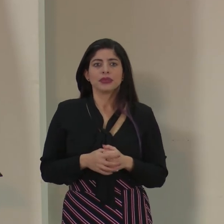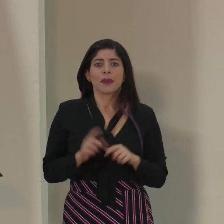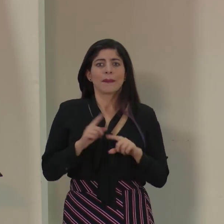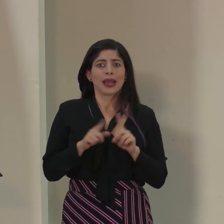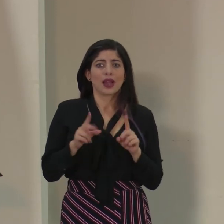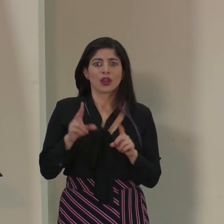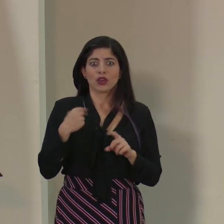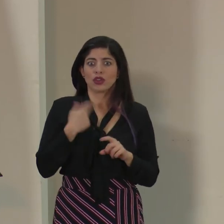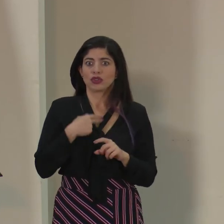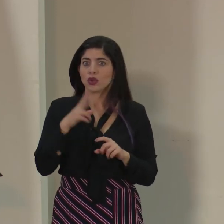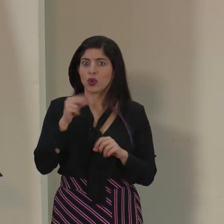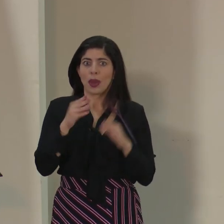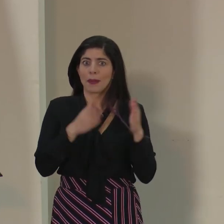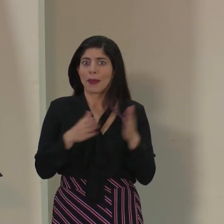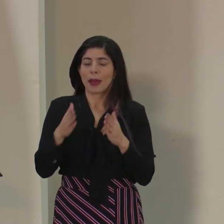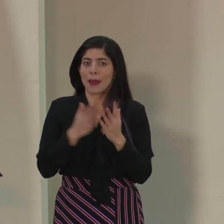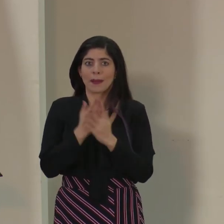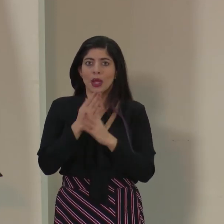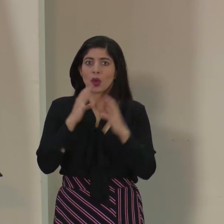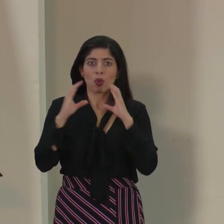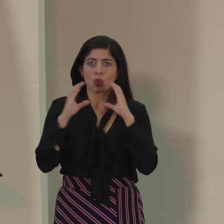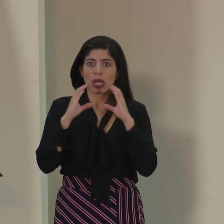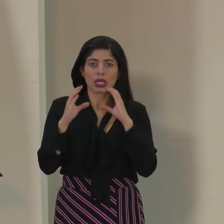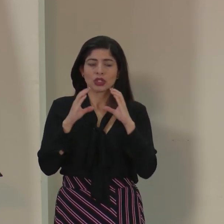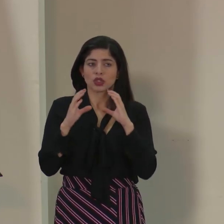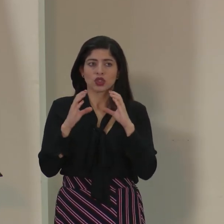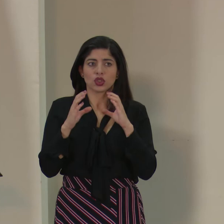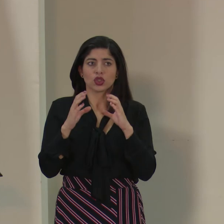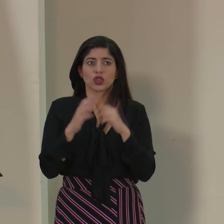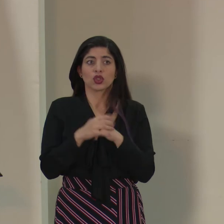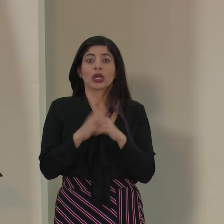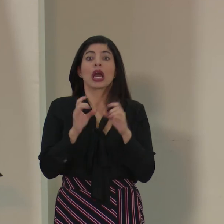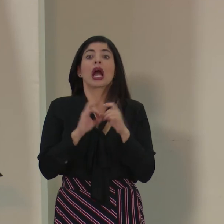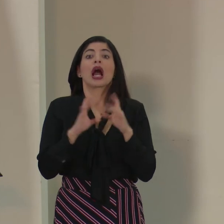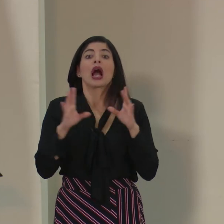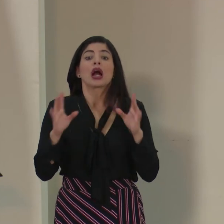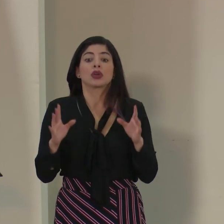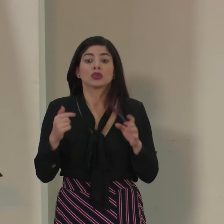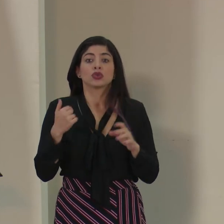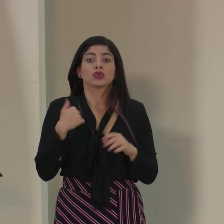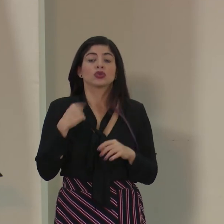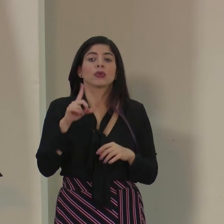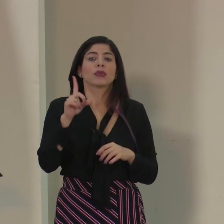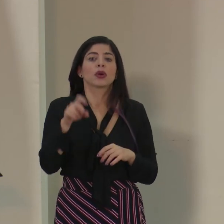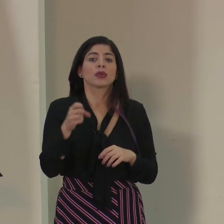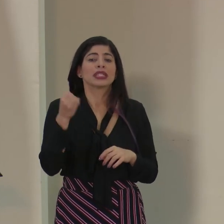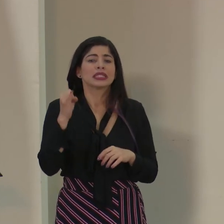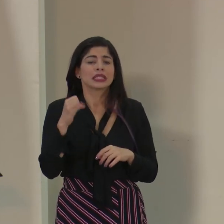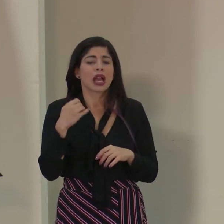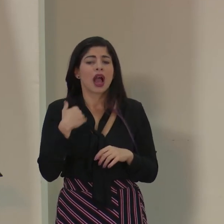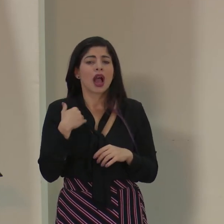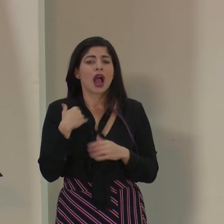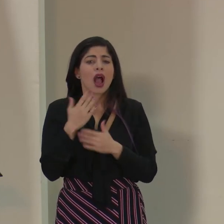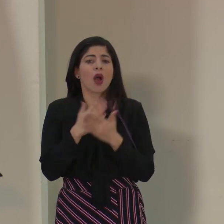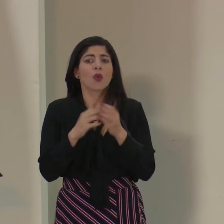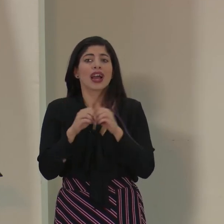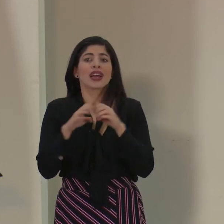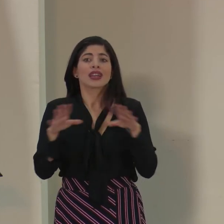estamos preparados en los medios de comunicación. Y casualmente pregunto si va a haber alguna red